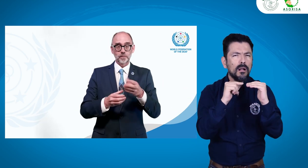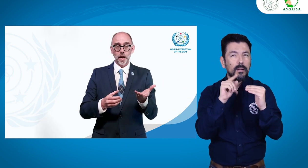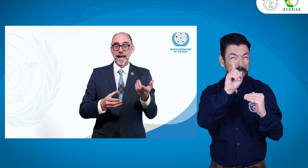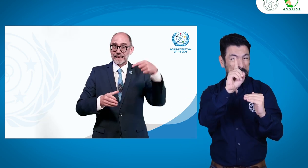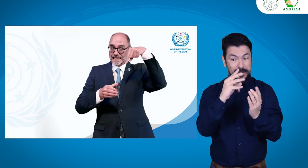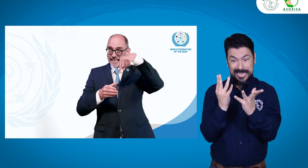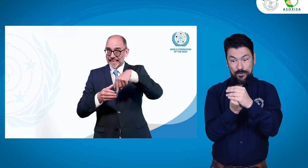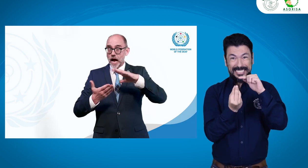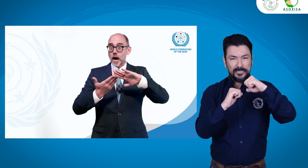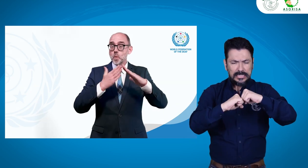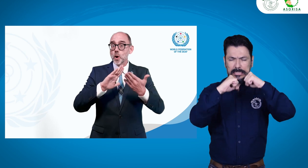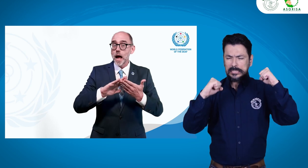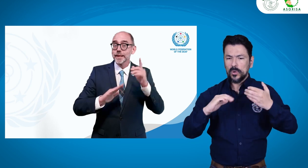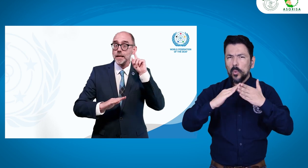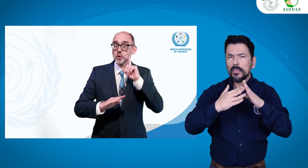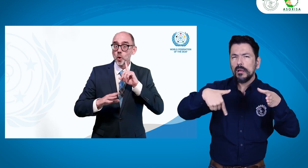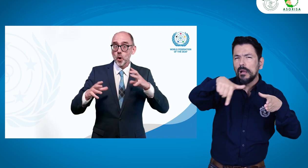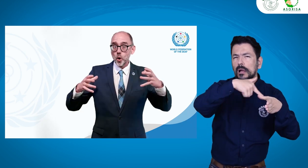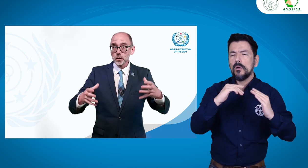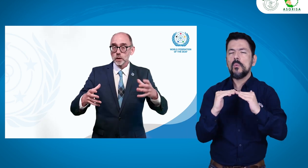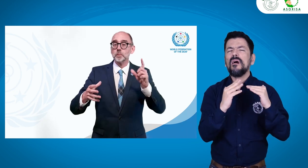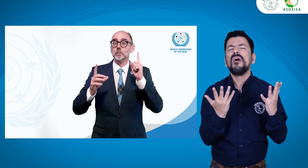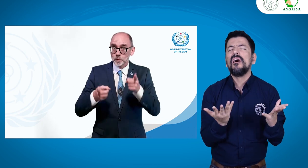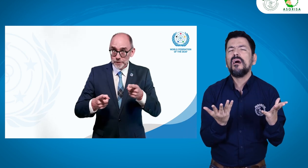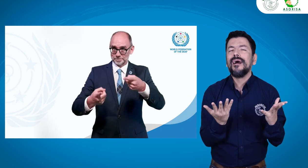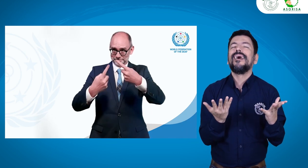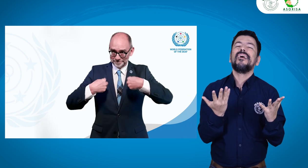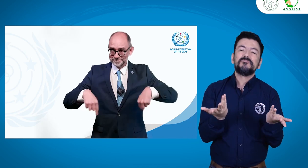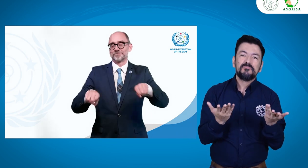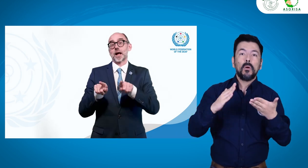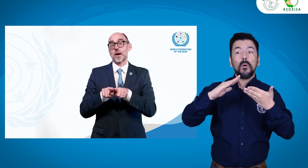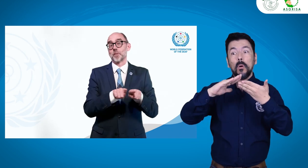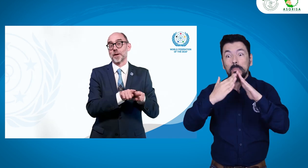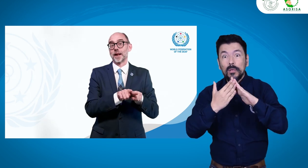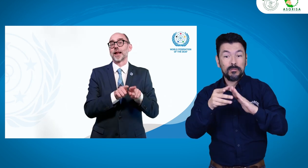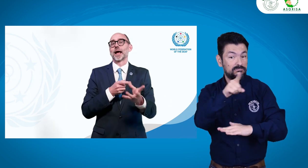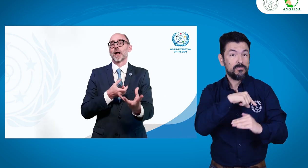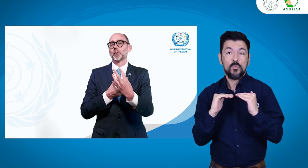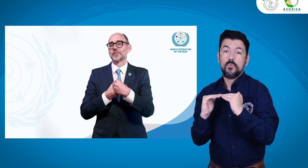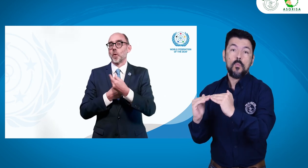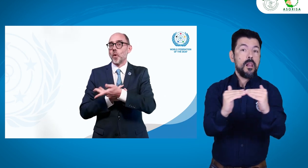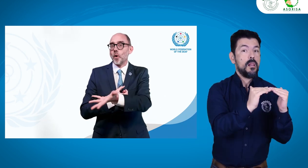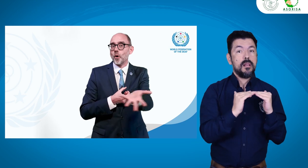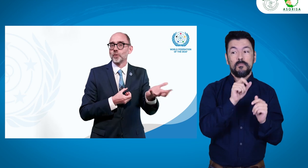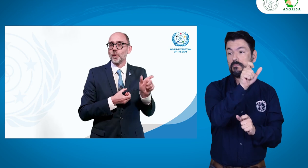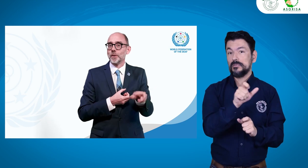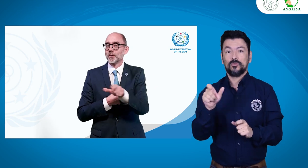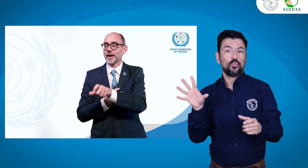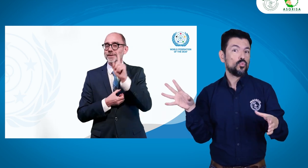la comunidad sorda. Pero, como comunidad sorda, también debemos ser inclusivos con